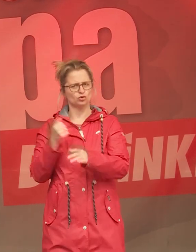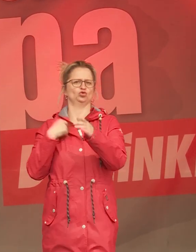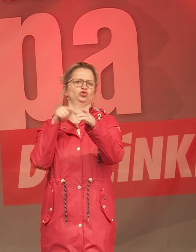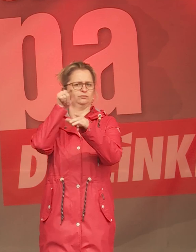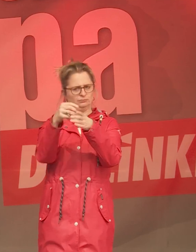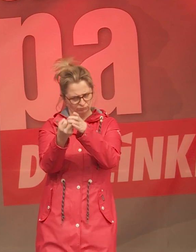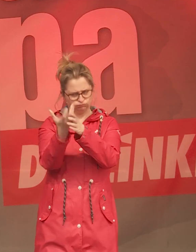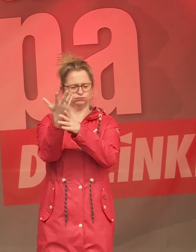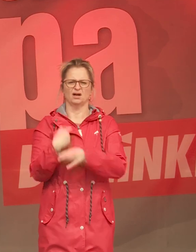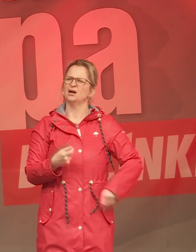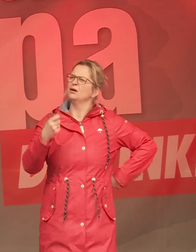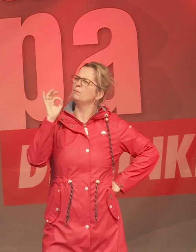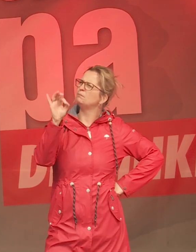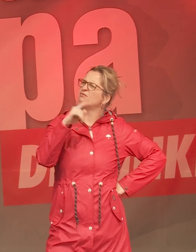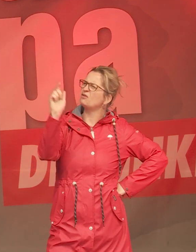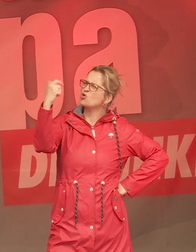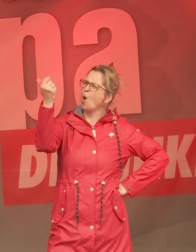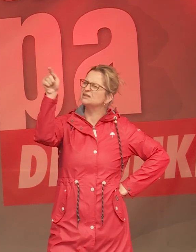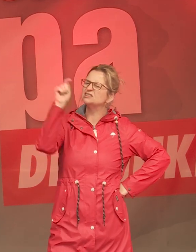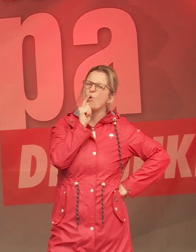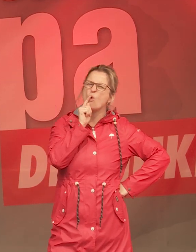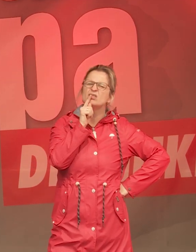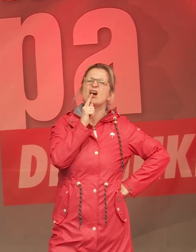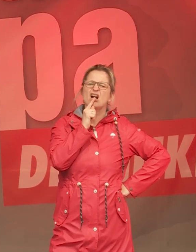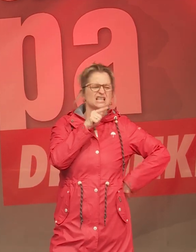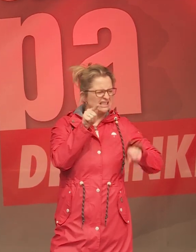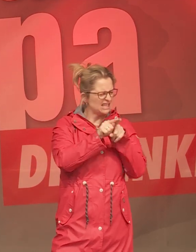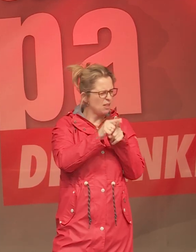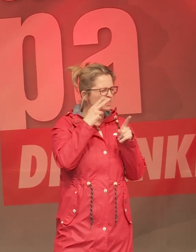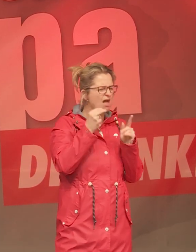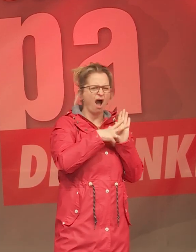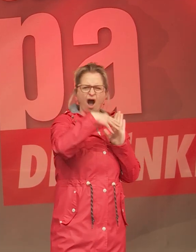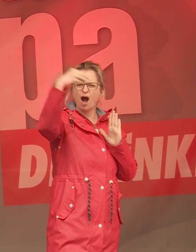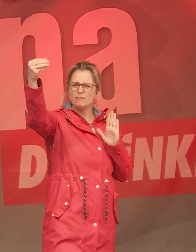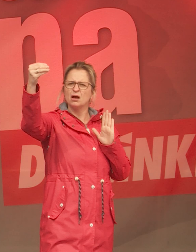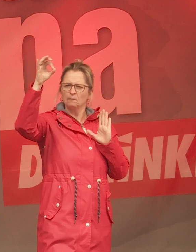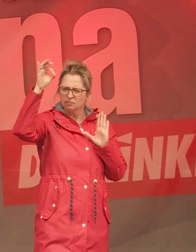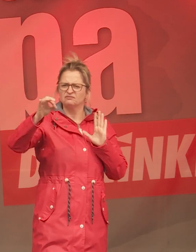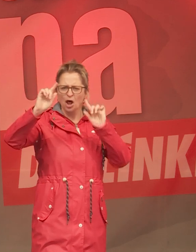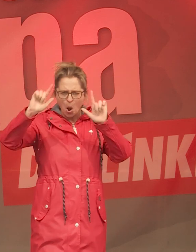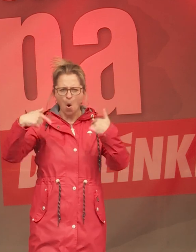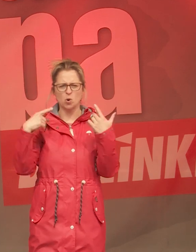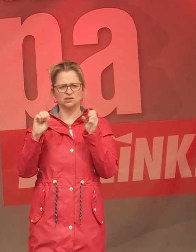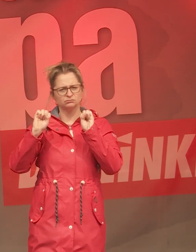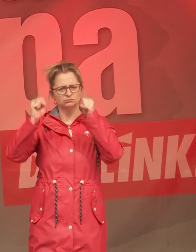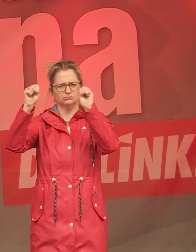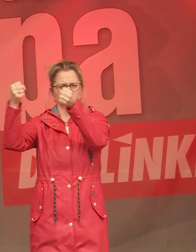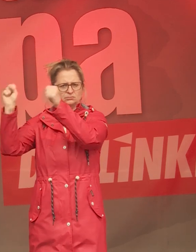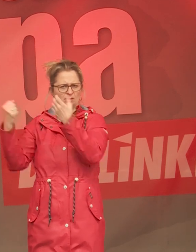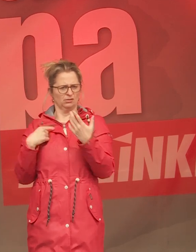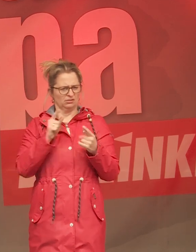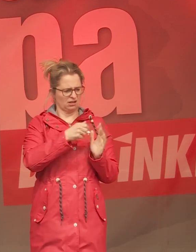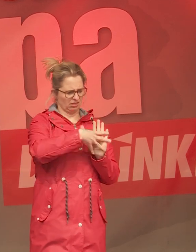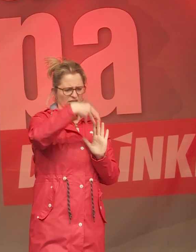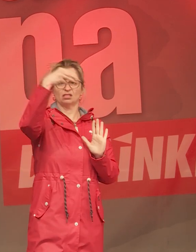ist es aber ein komischer Zufall, dass die Kommission kurz darauf mit dem gleichlautenden Namen eine Initiative startet und versucht, diese Politik